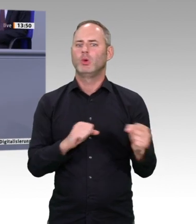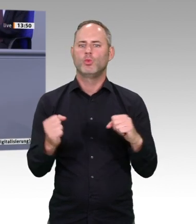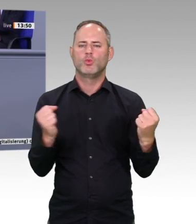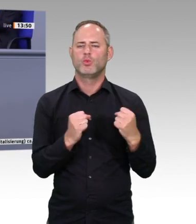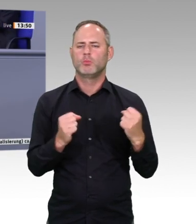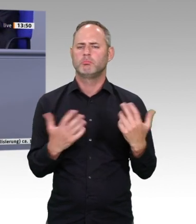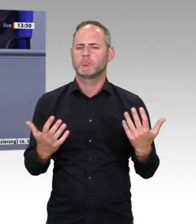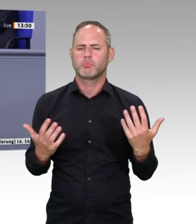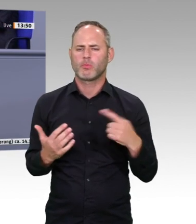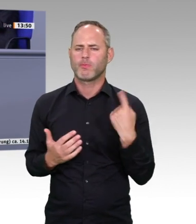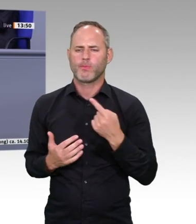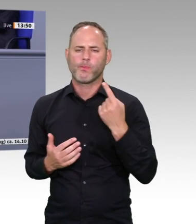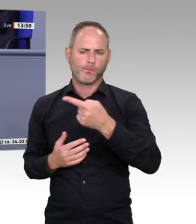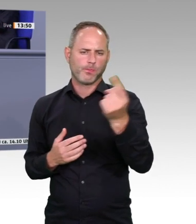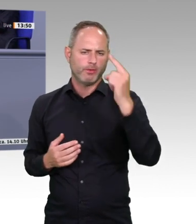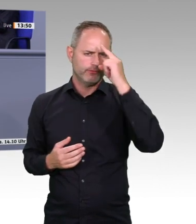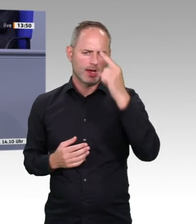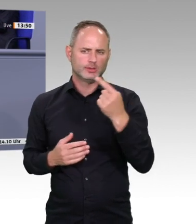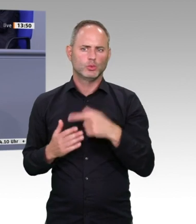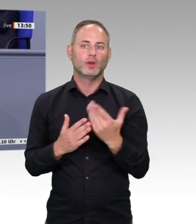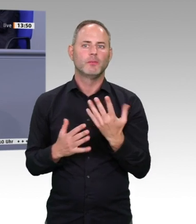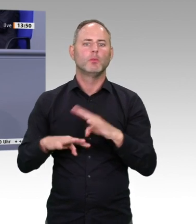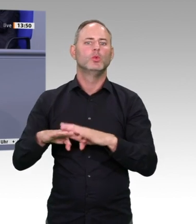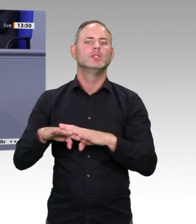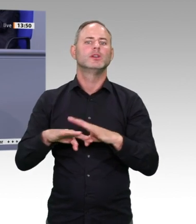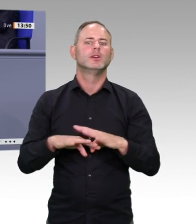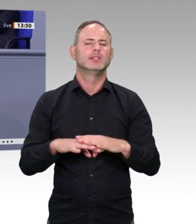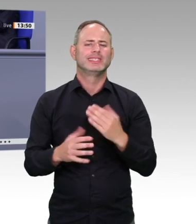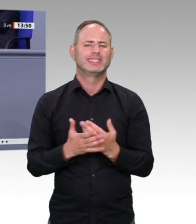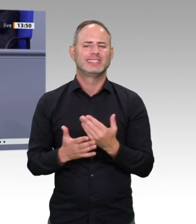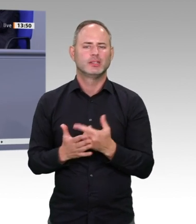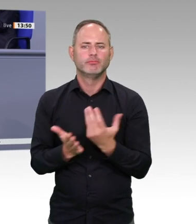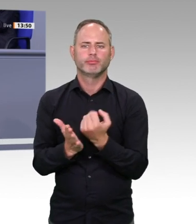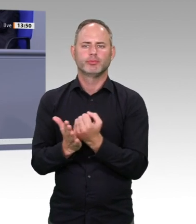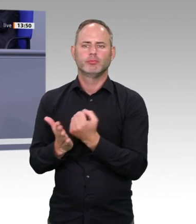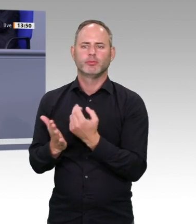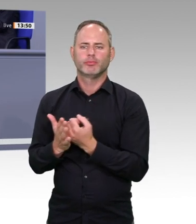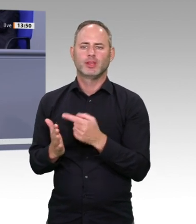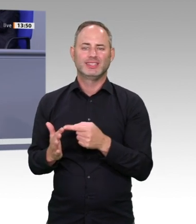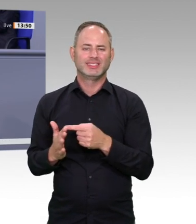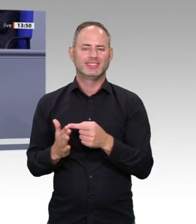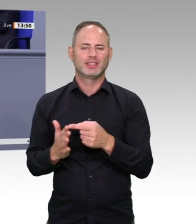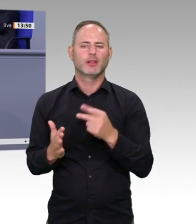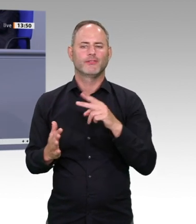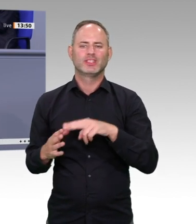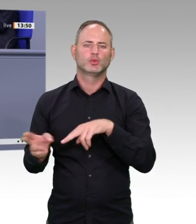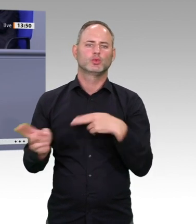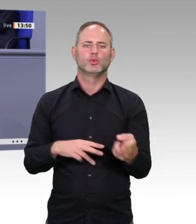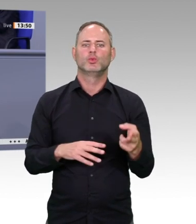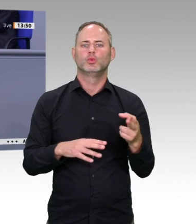das Coronavirus, auf das wir eben alle warten. Und selbst die ach so disruptive Informationstechnologie wird disruptiert